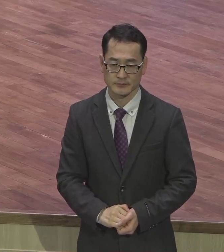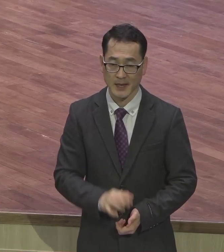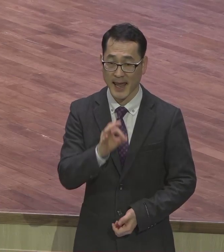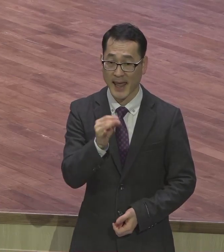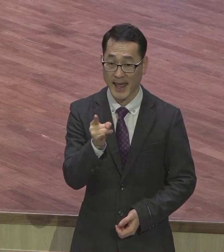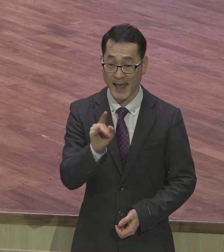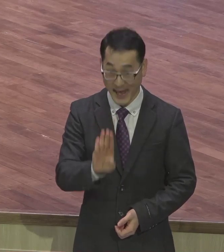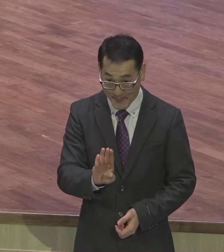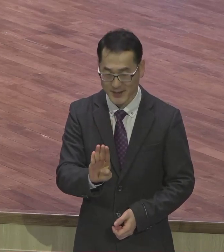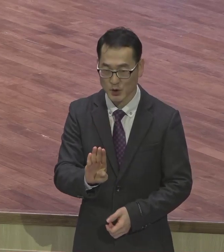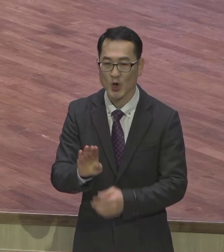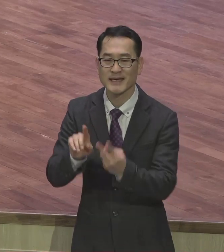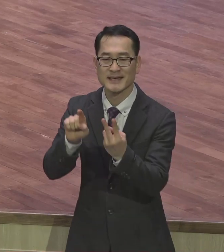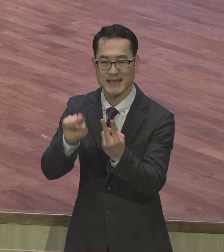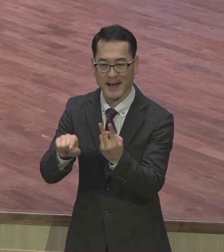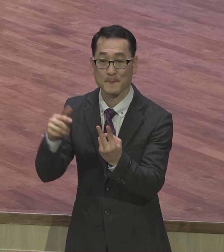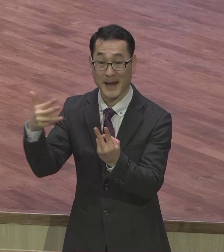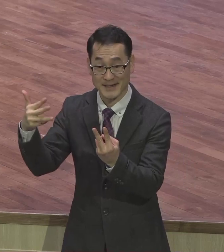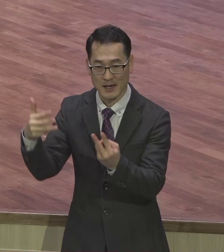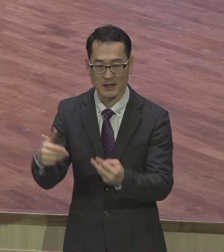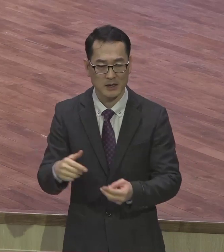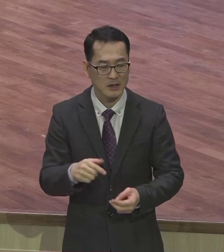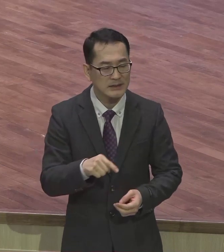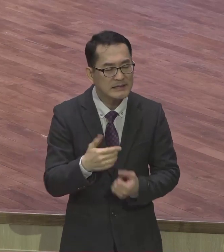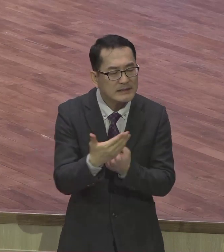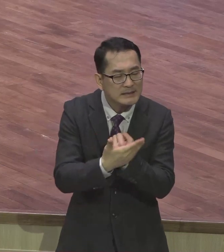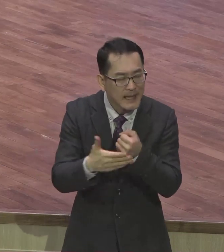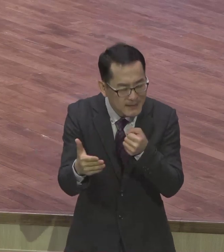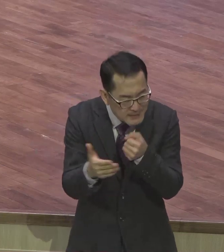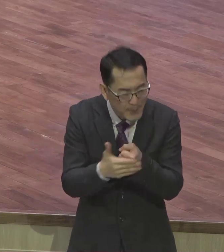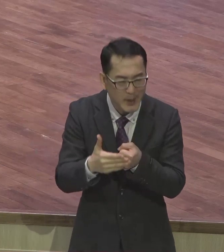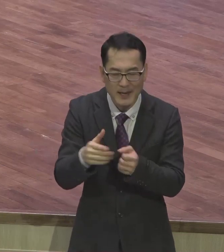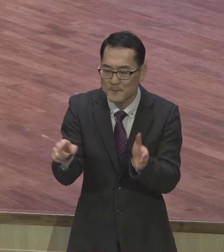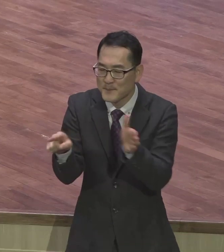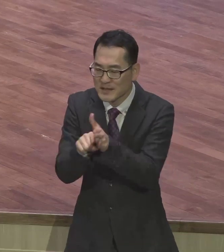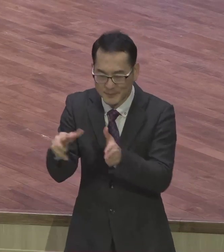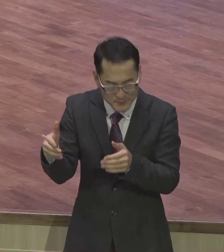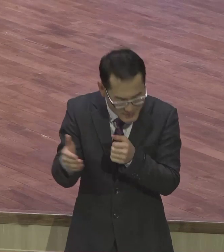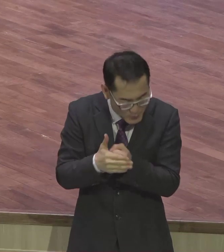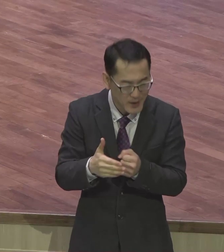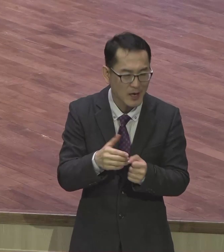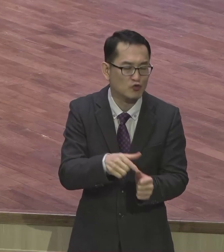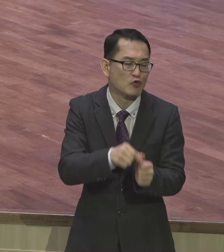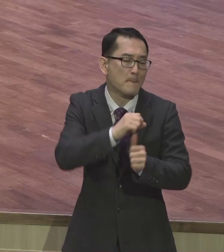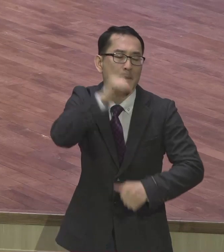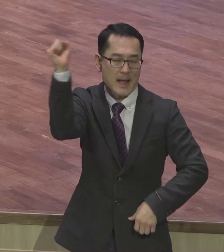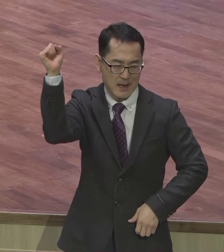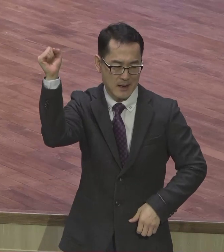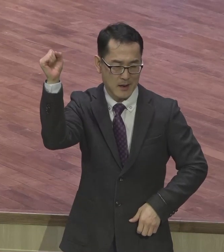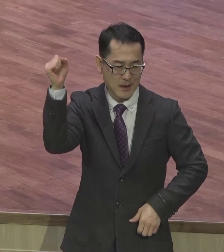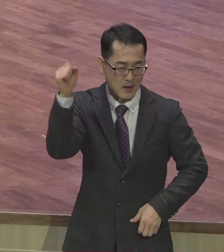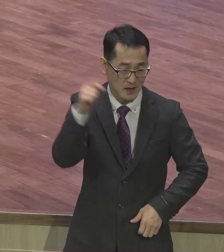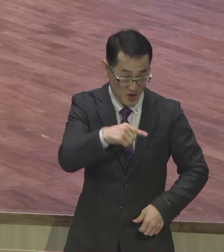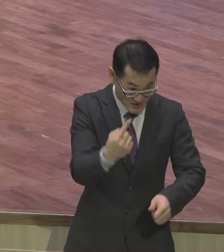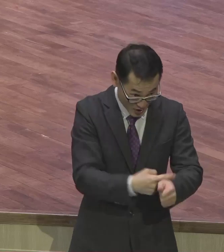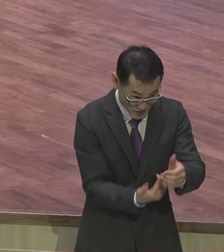8절을 그 전에 너희는 그 은혜리나야 믿음으로 말이며 구원 받았으니 이것이 너희에서 난 것이 아니여 하나님의 선물이라